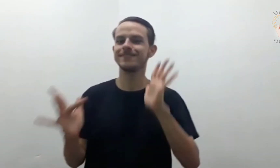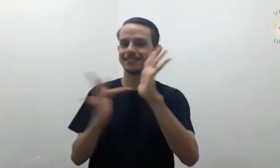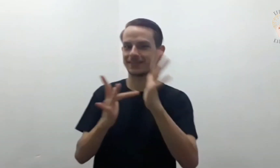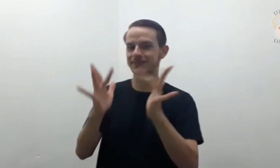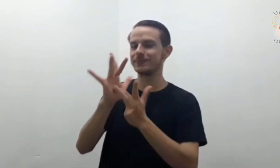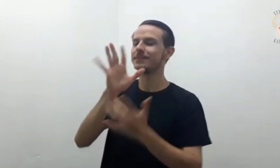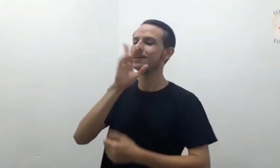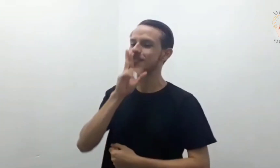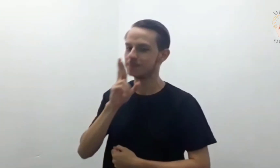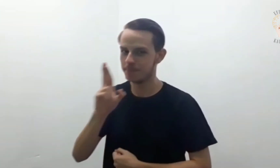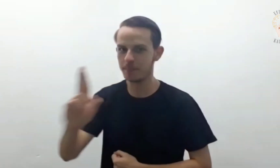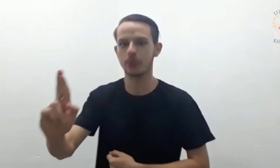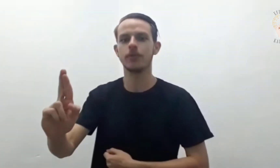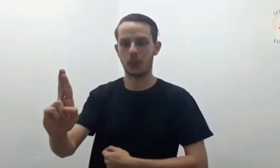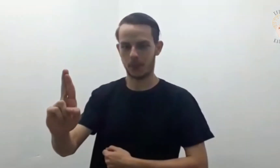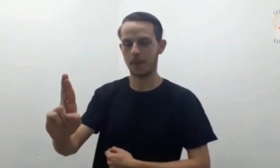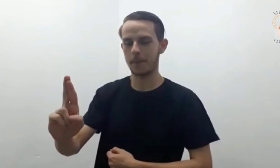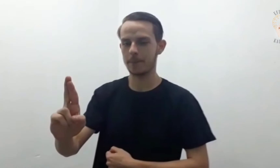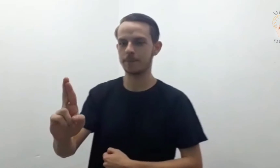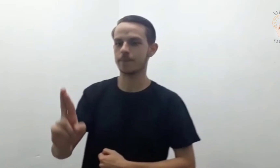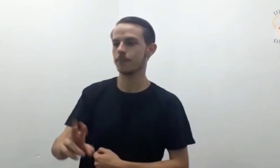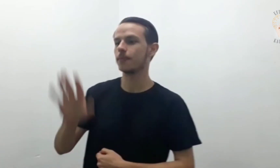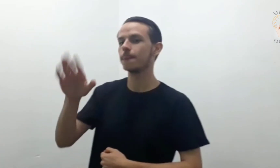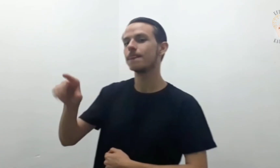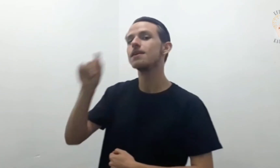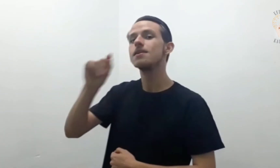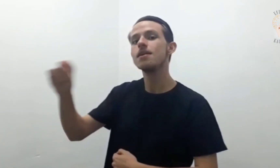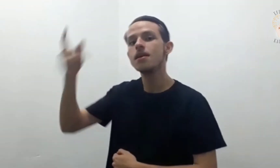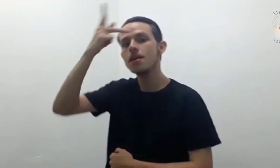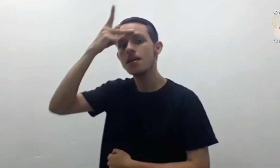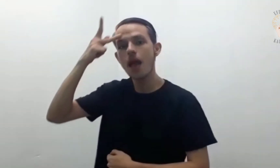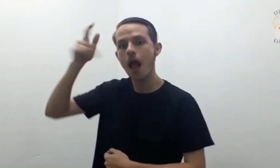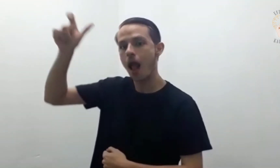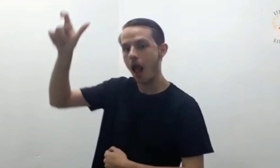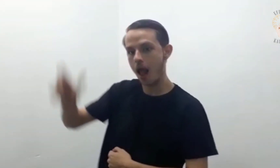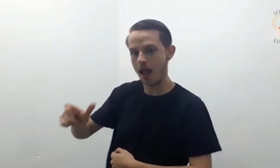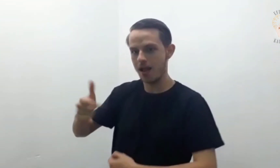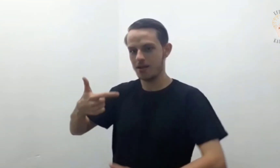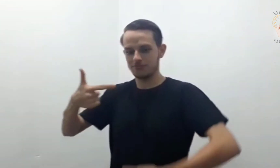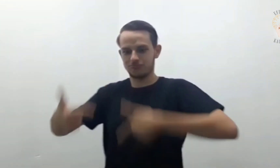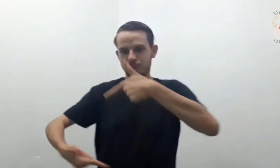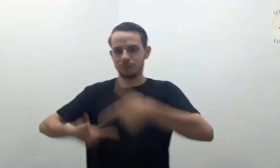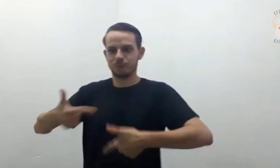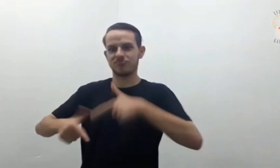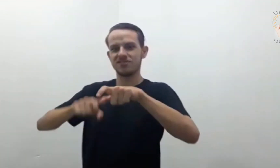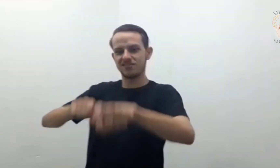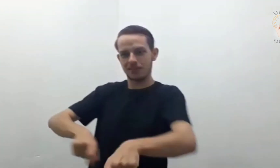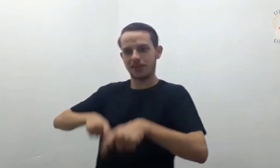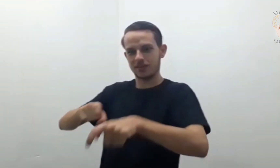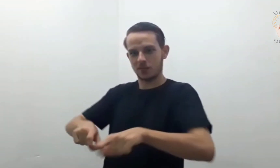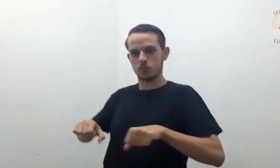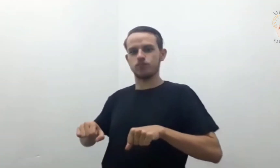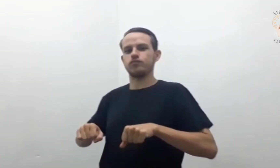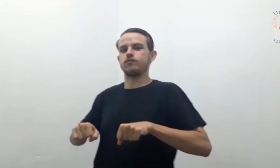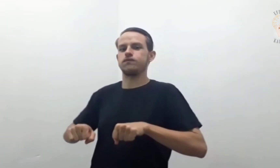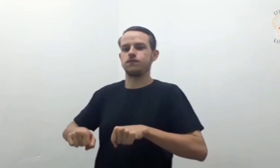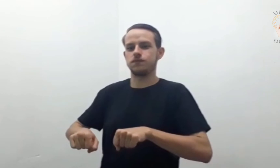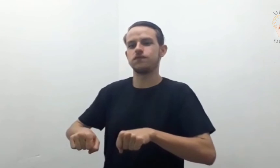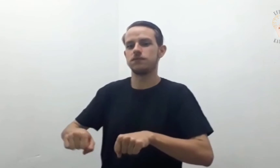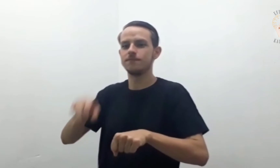Jesus, porém, respondeu-lhe Quem põe a mão no arado E olha para